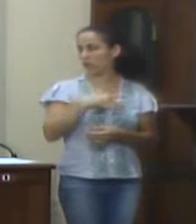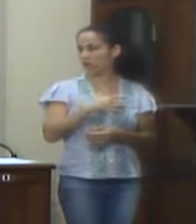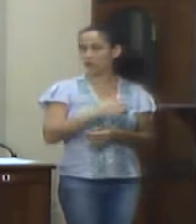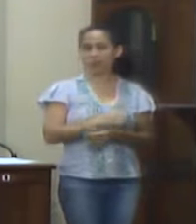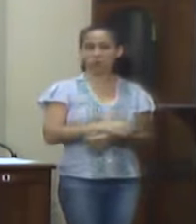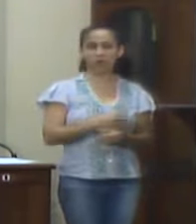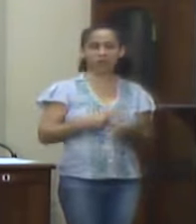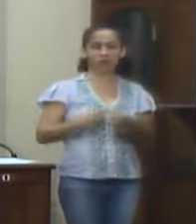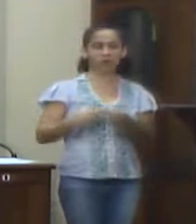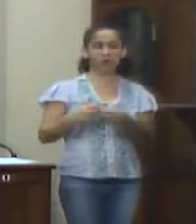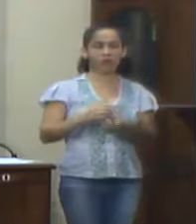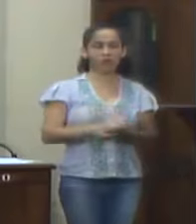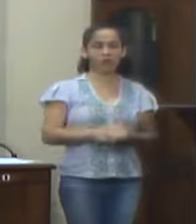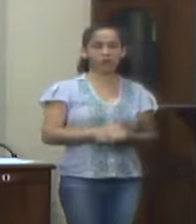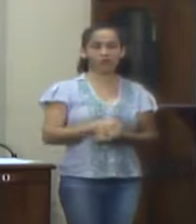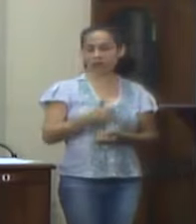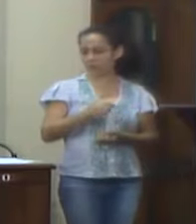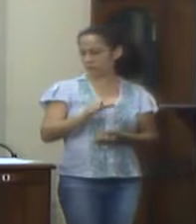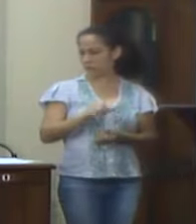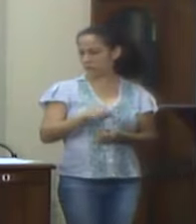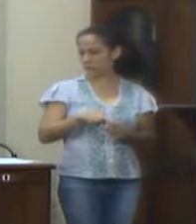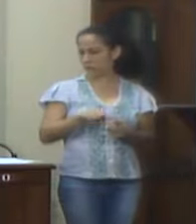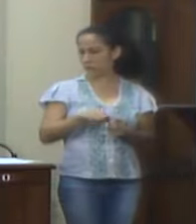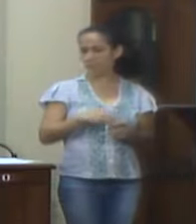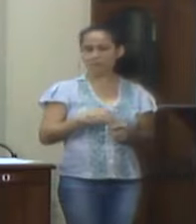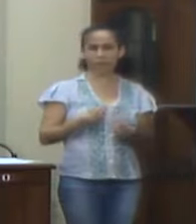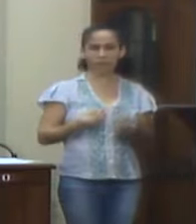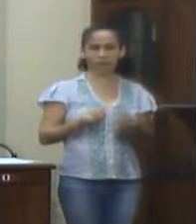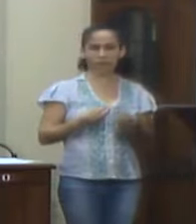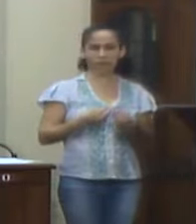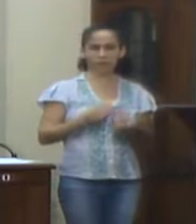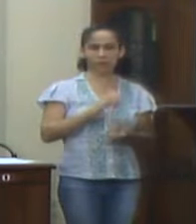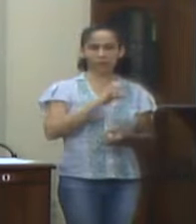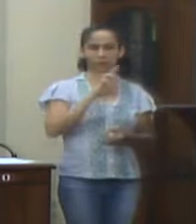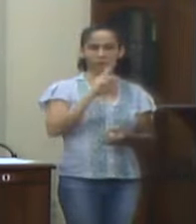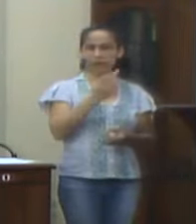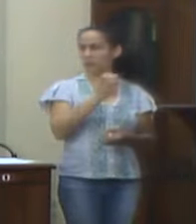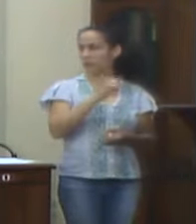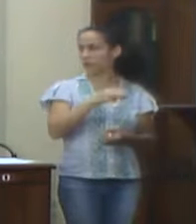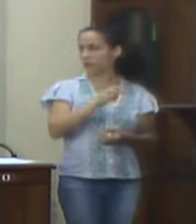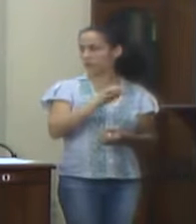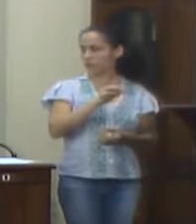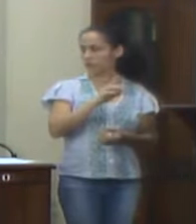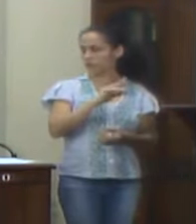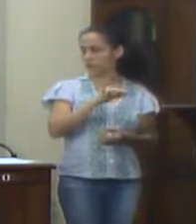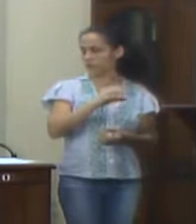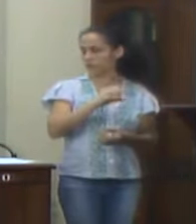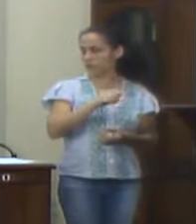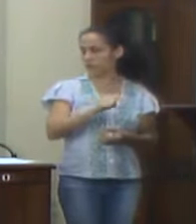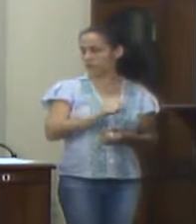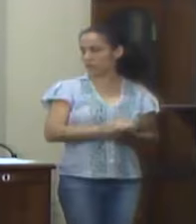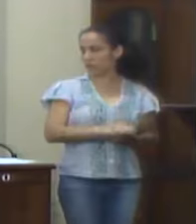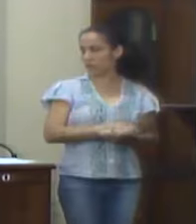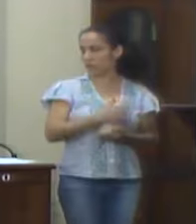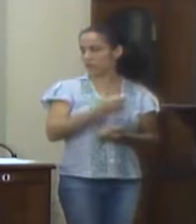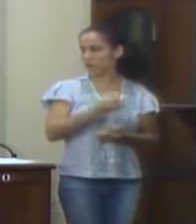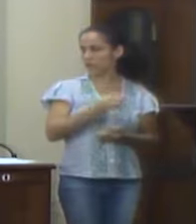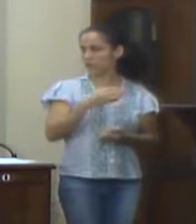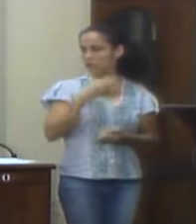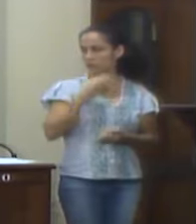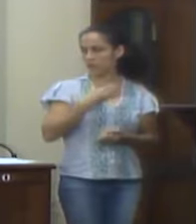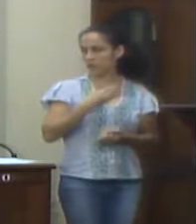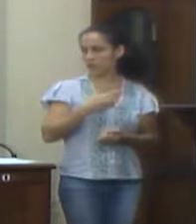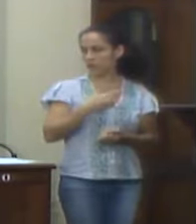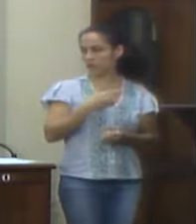7 horas. Cardiologia, cirurgia plástica, hematologia e otorrinolaringologia. 20 de dezembro